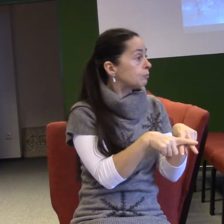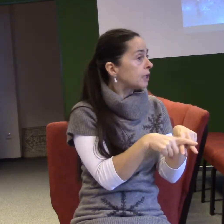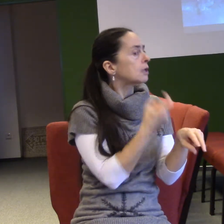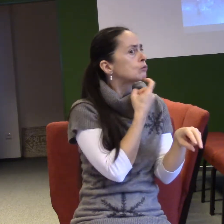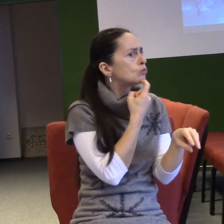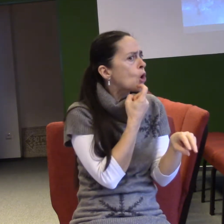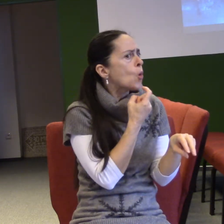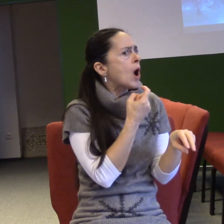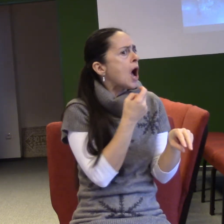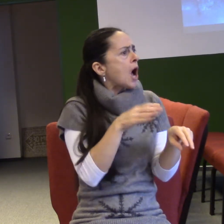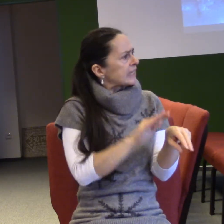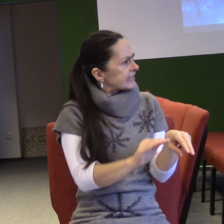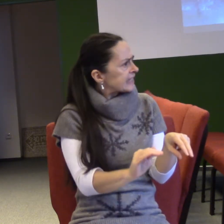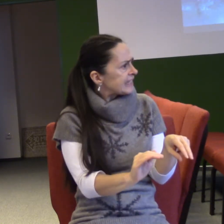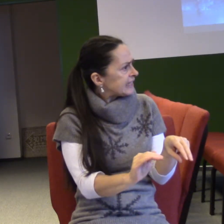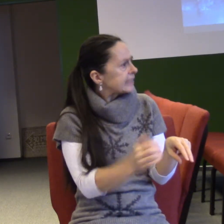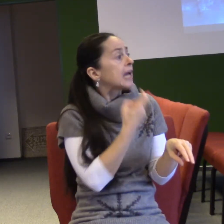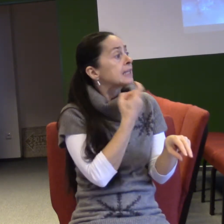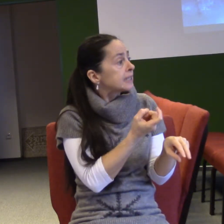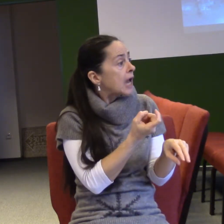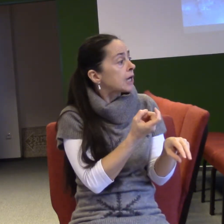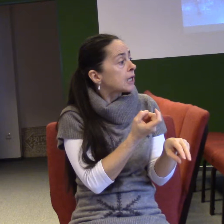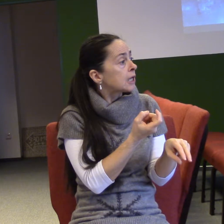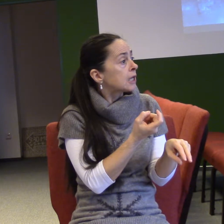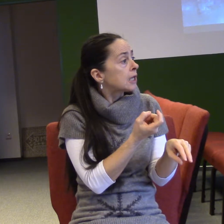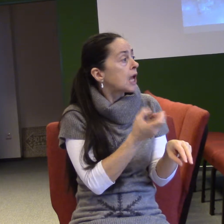Přesto všechno milovali Boha a chodili do sboru.